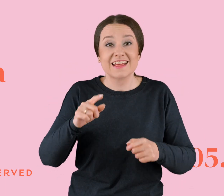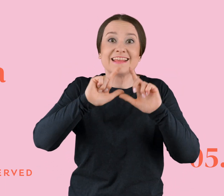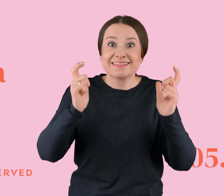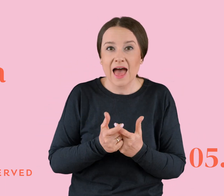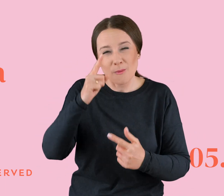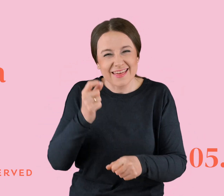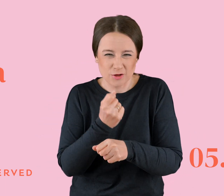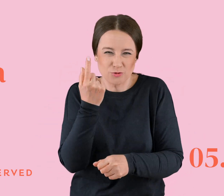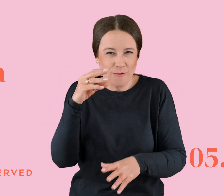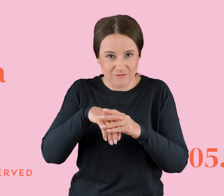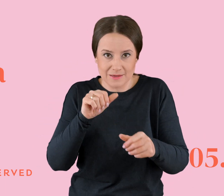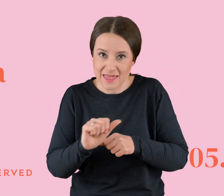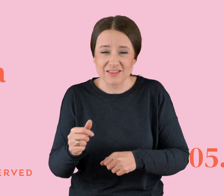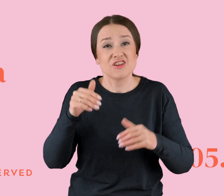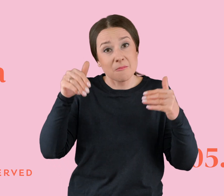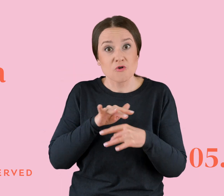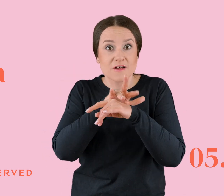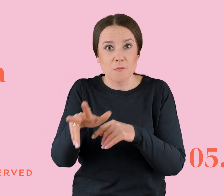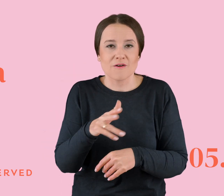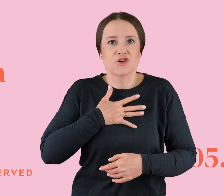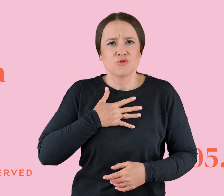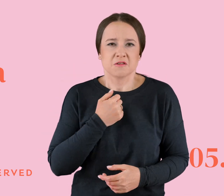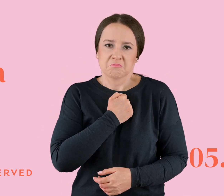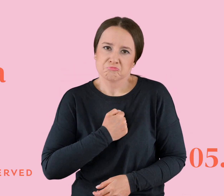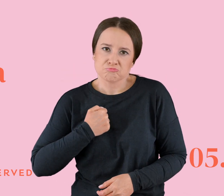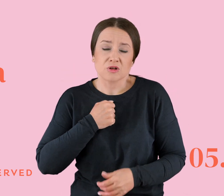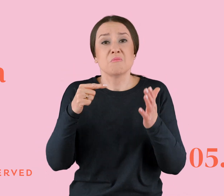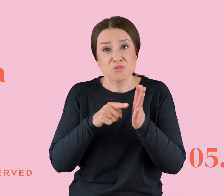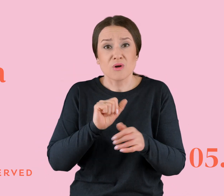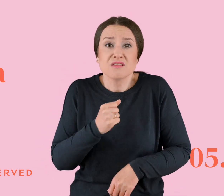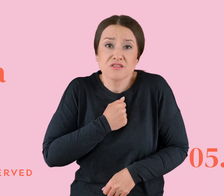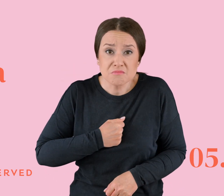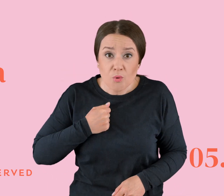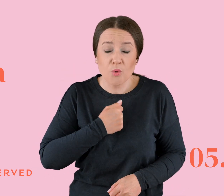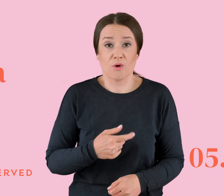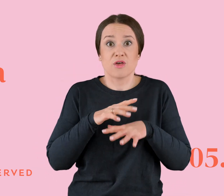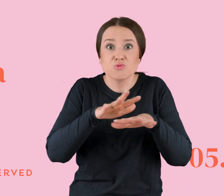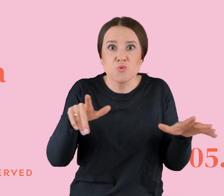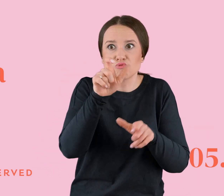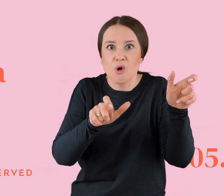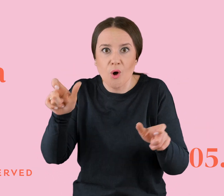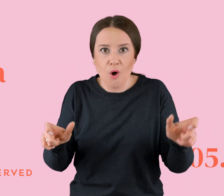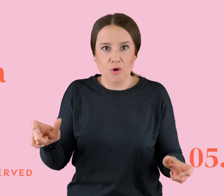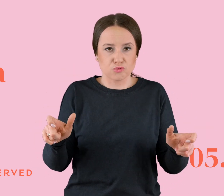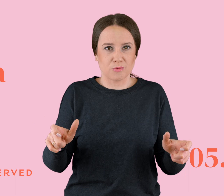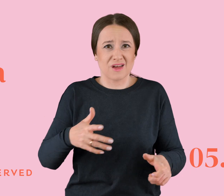idiotki takie trochę są, że one mogą smucić. No bo to jest smutne, że tyle w ogóle super osób przechodzi przez takie różne bagna.